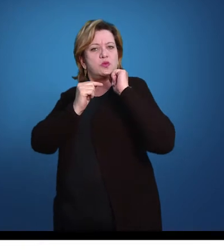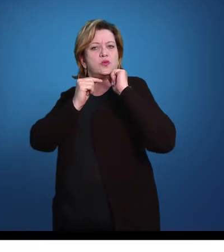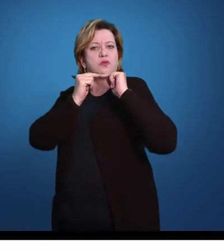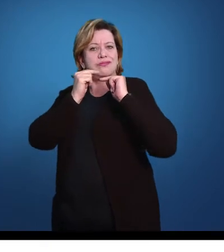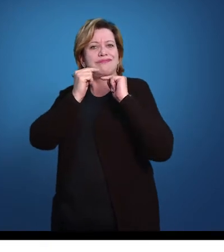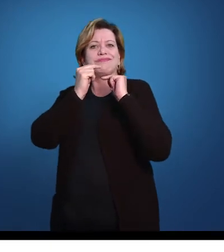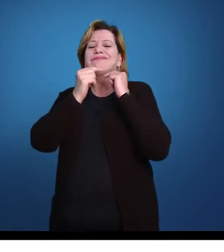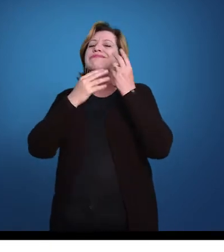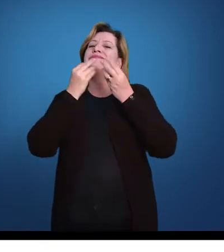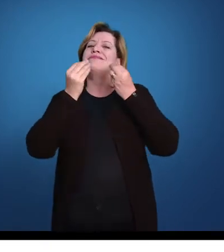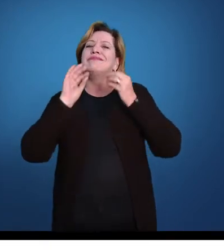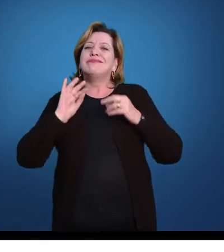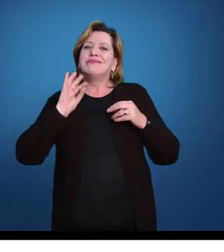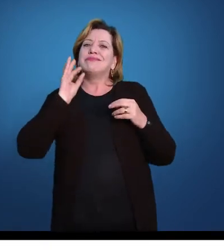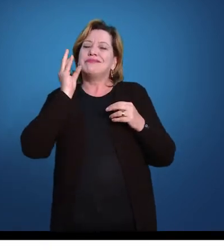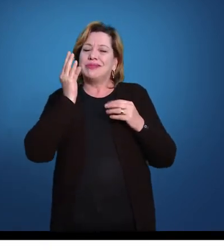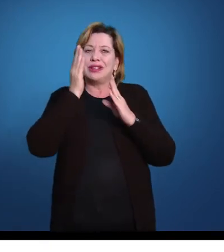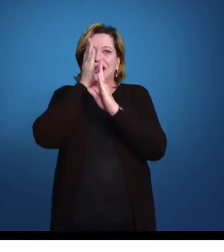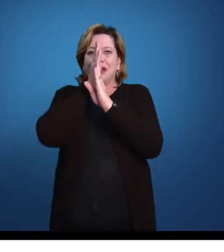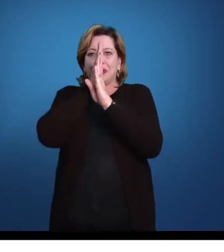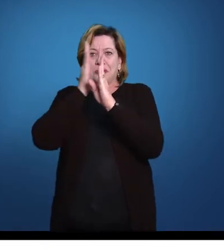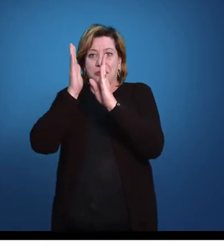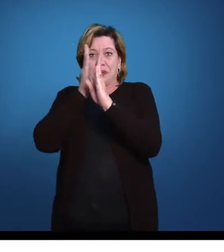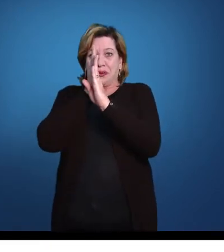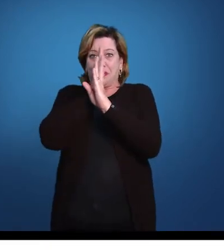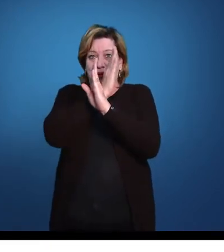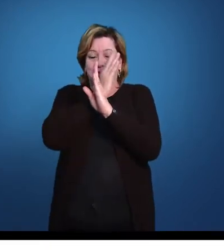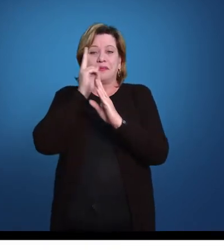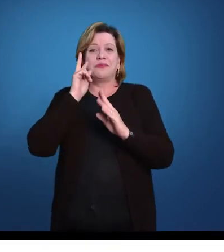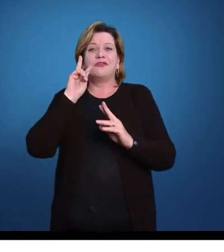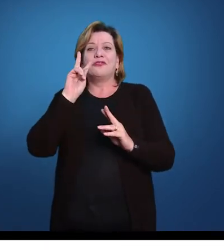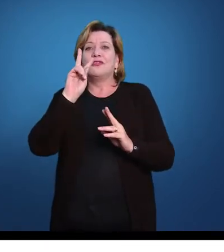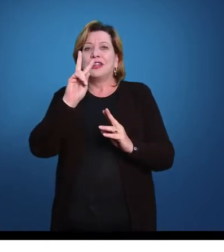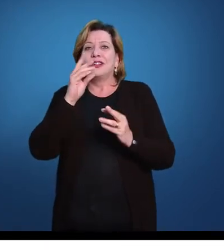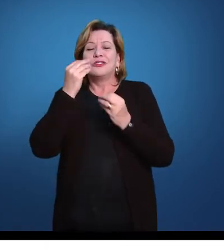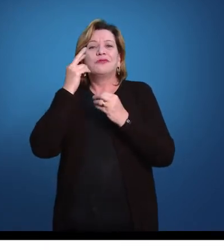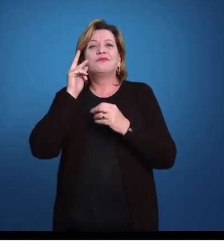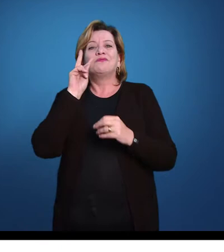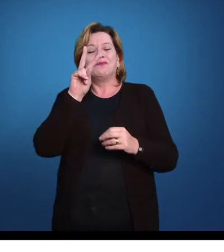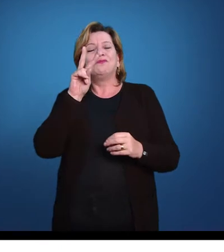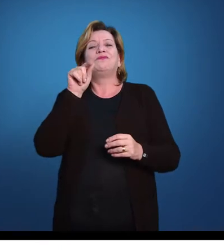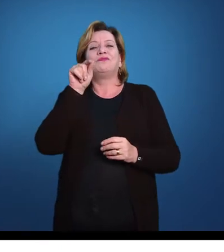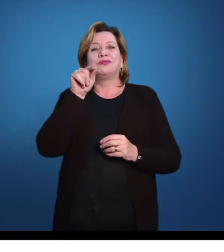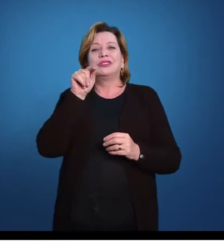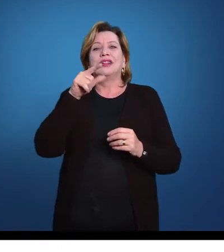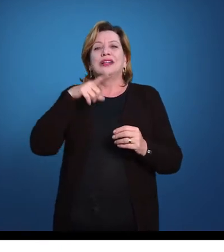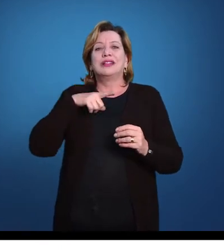animal bilateral pode se tornar um animal radial, olhando agora aqui na tela, nós temos um animal vermiforme, bilateral,